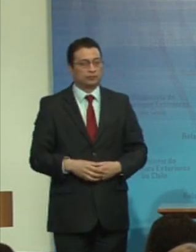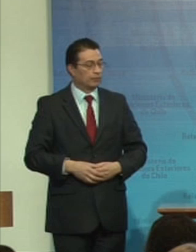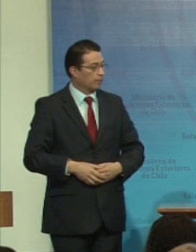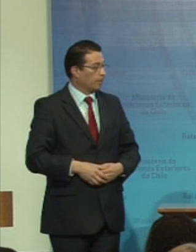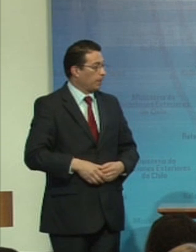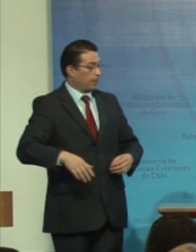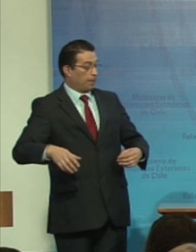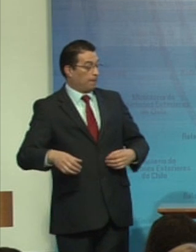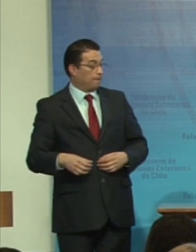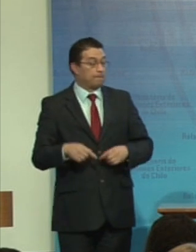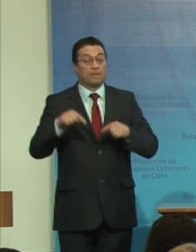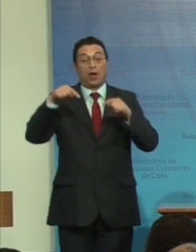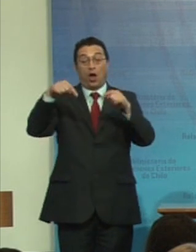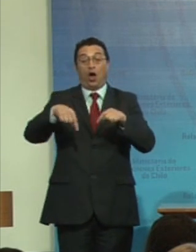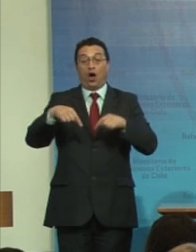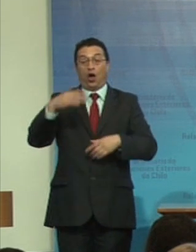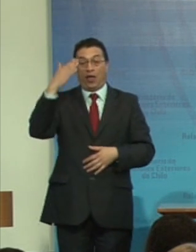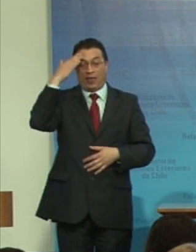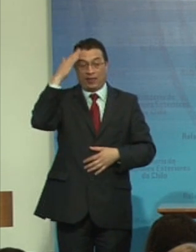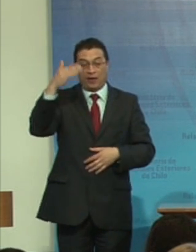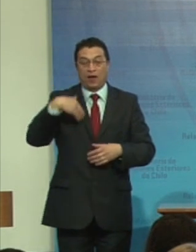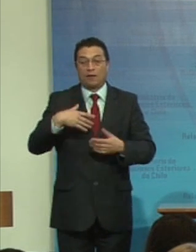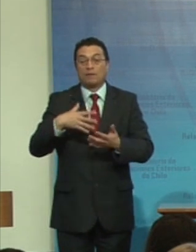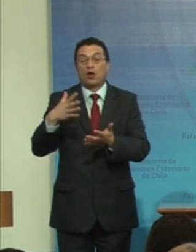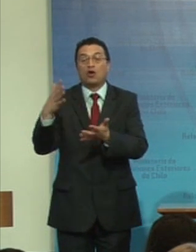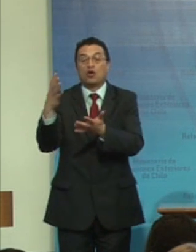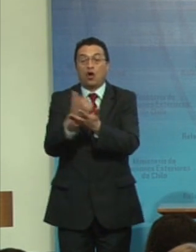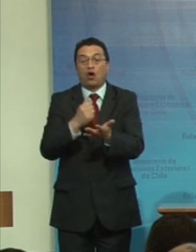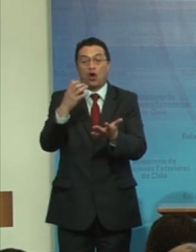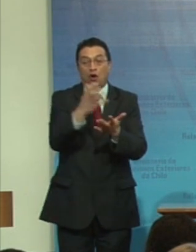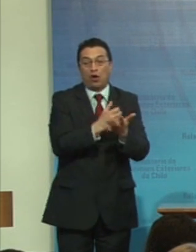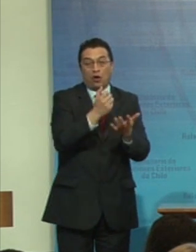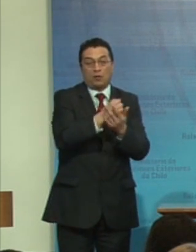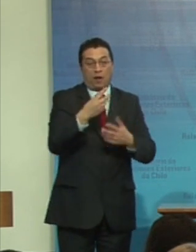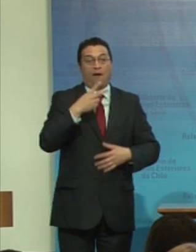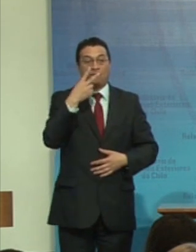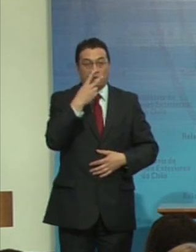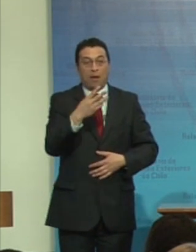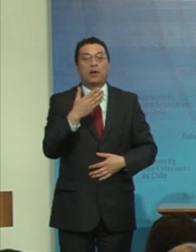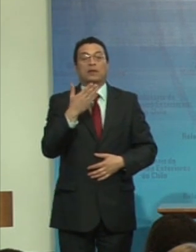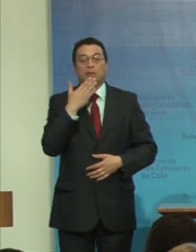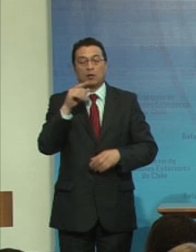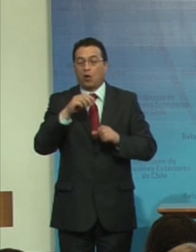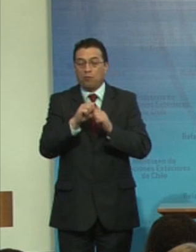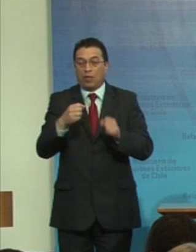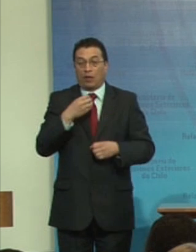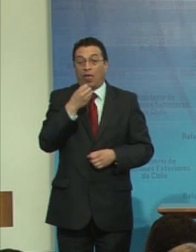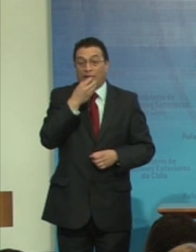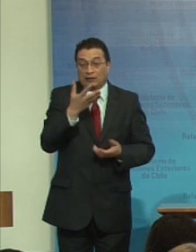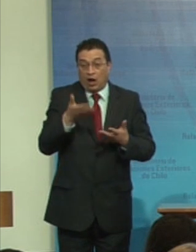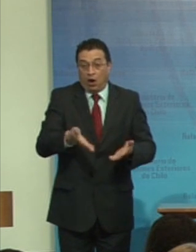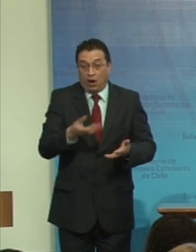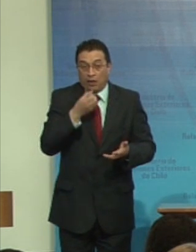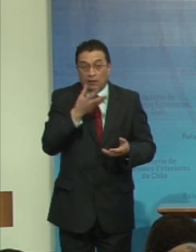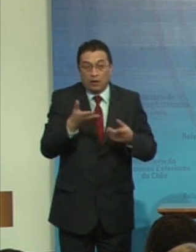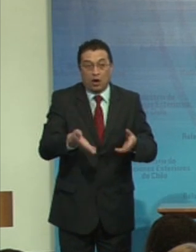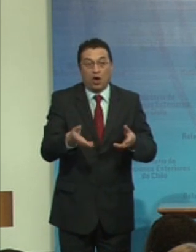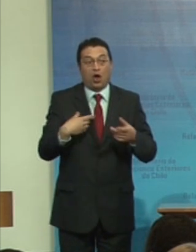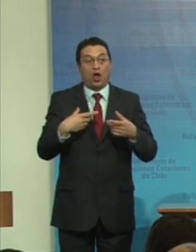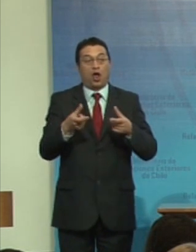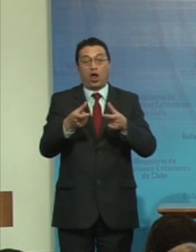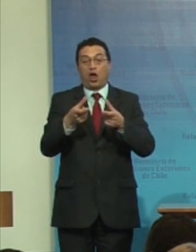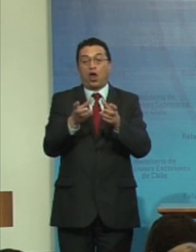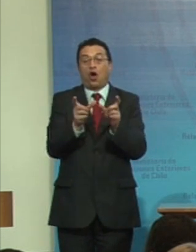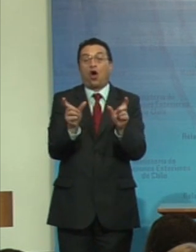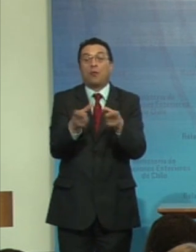Entonces, hoy día, como logros, vemos que hay también, y no lo puedo dejar de mencionar, porque el Comité